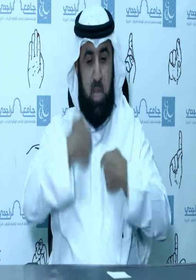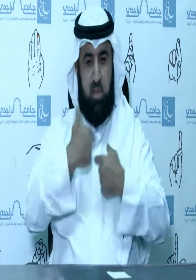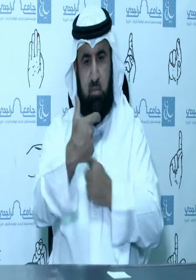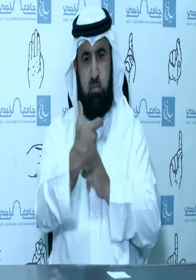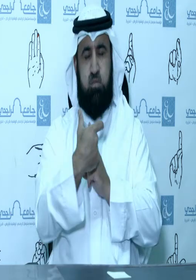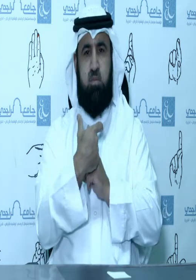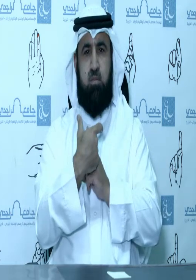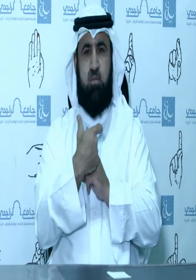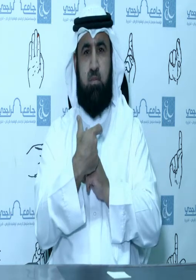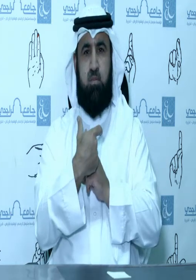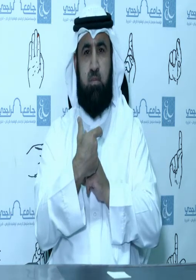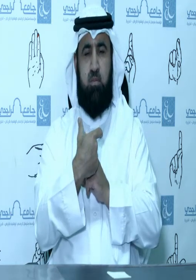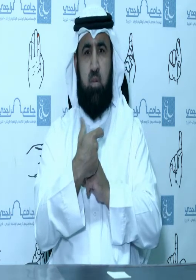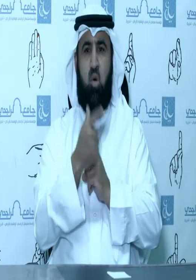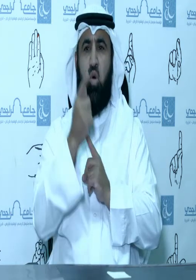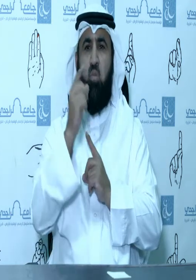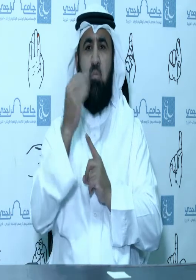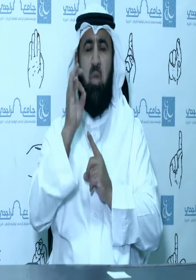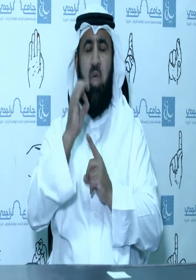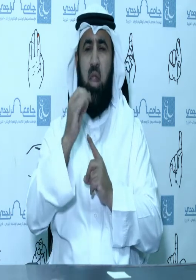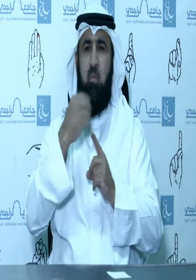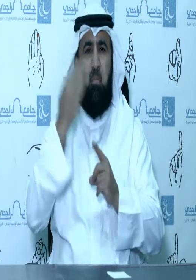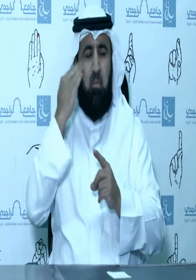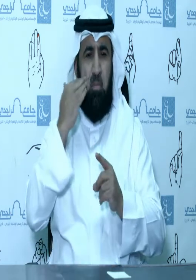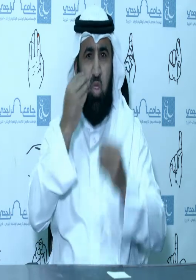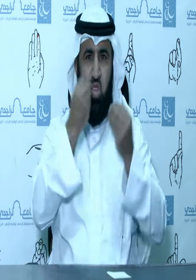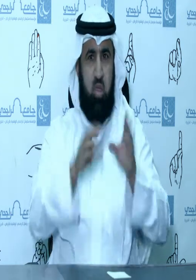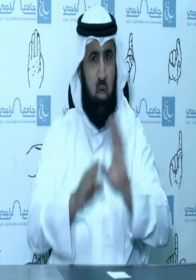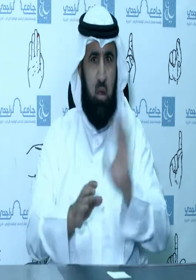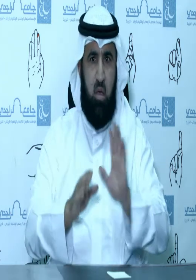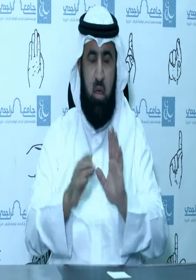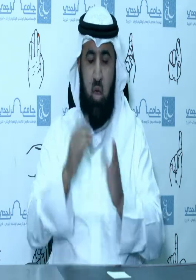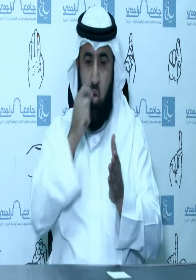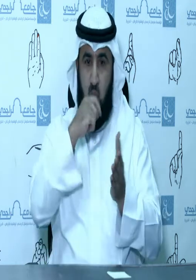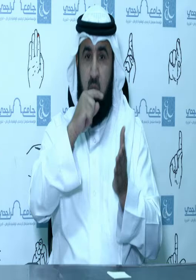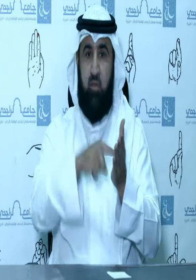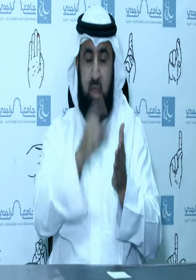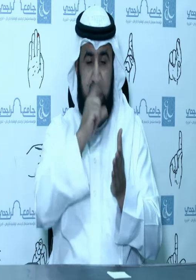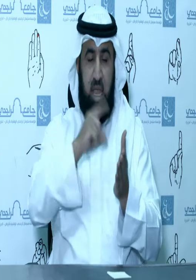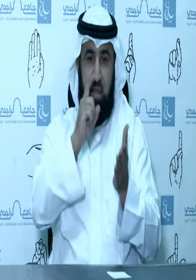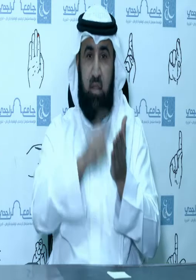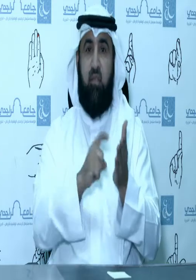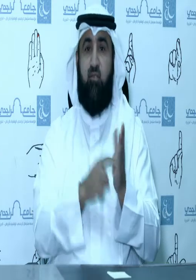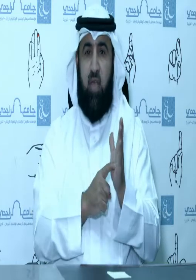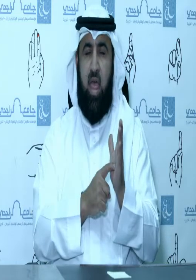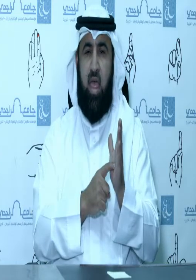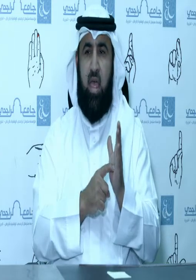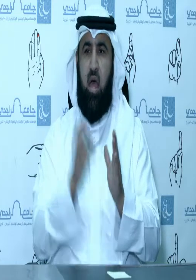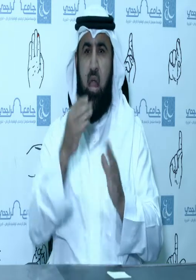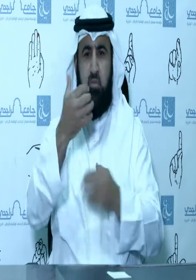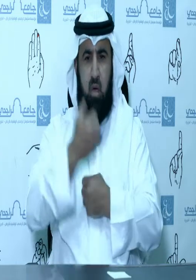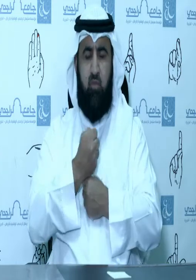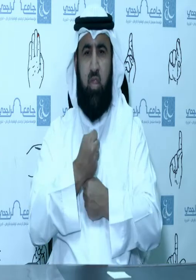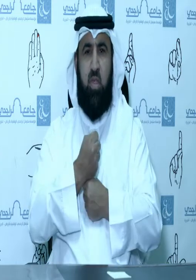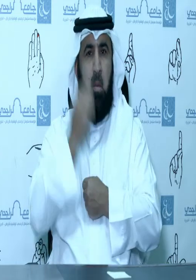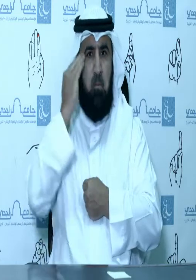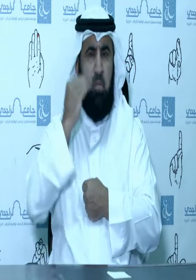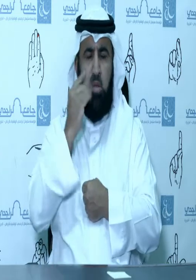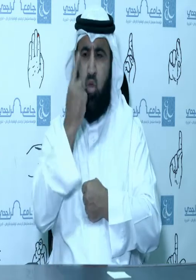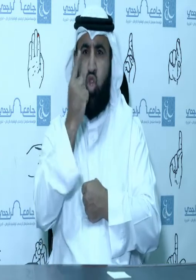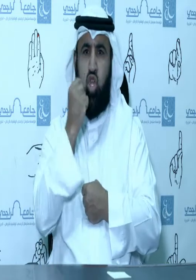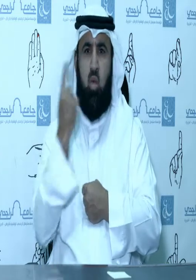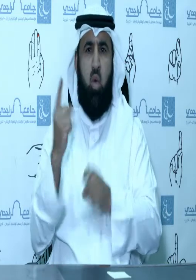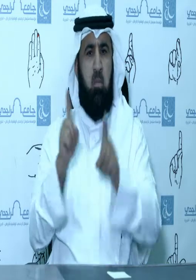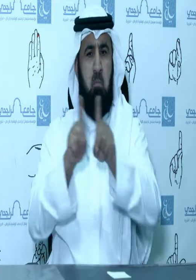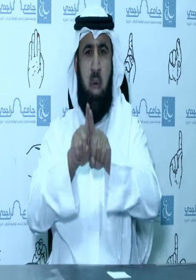كلأا مباحا لكل راتع كما يريد ذلك أعداء الإسلام الذين